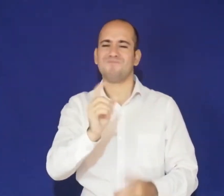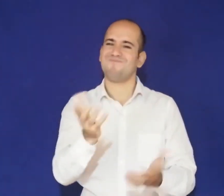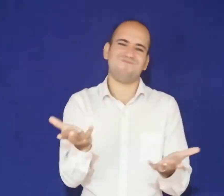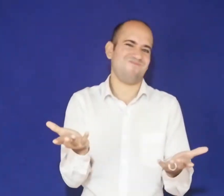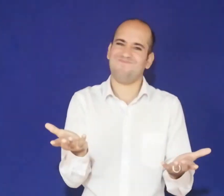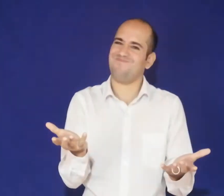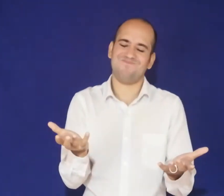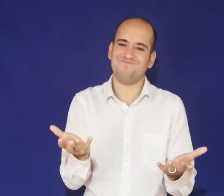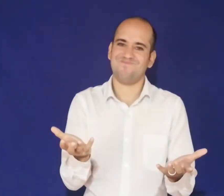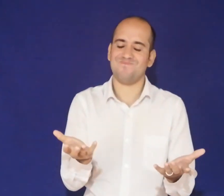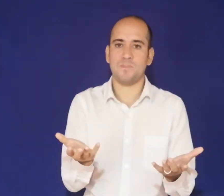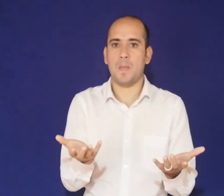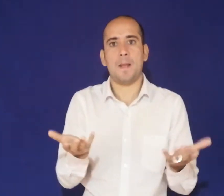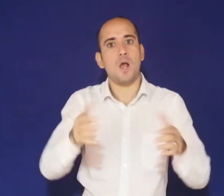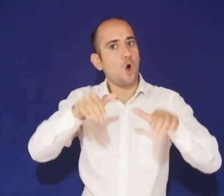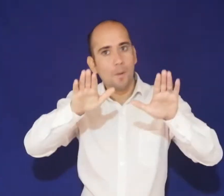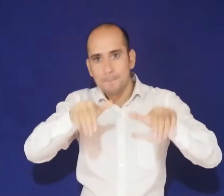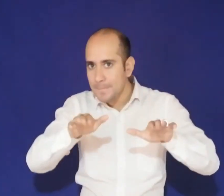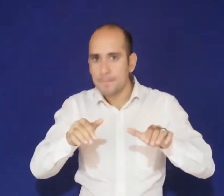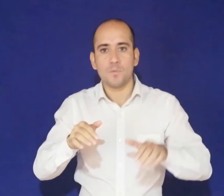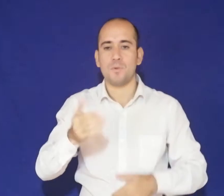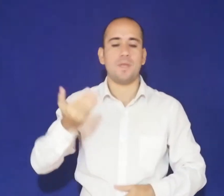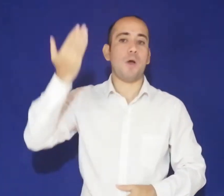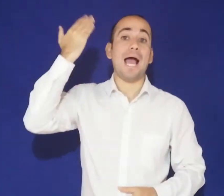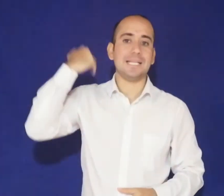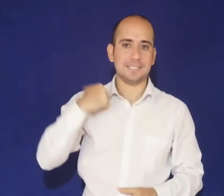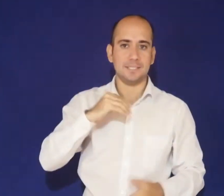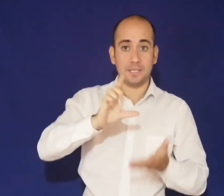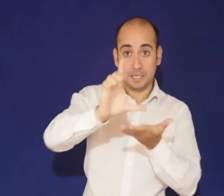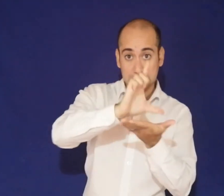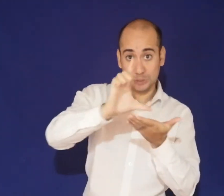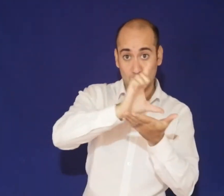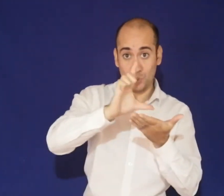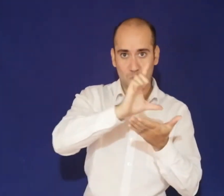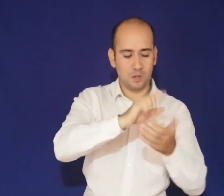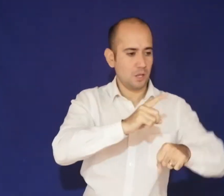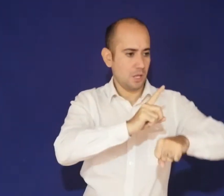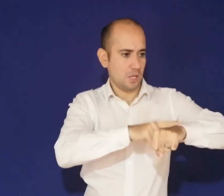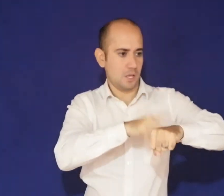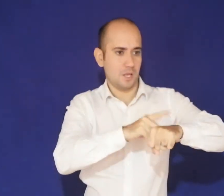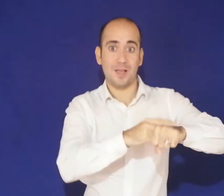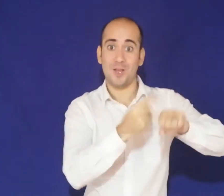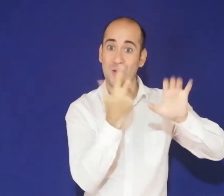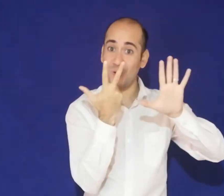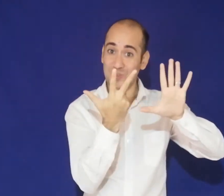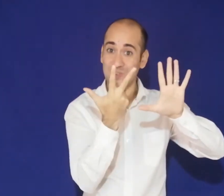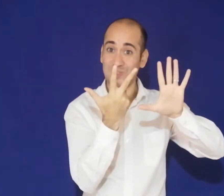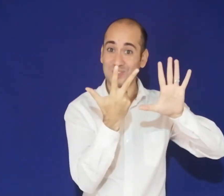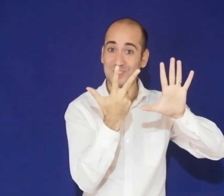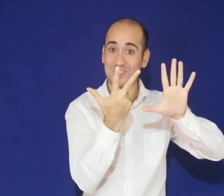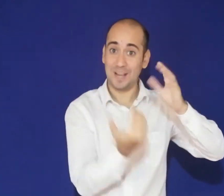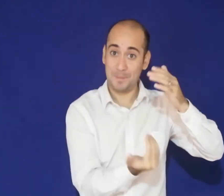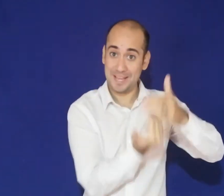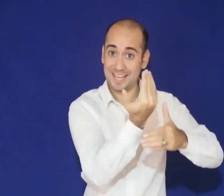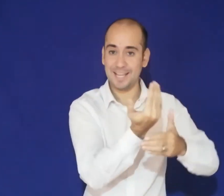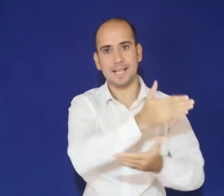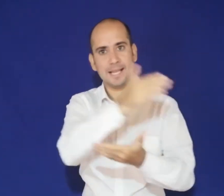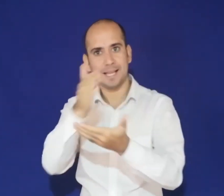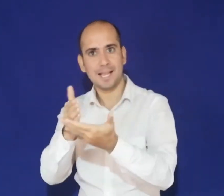ojalá, hacer la guía en el mismo horario del liceo. Antes yo liceo, entraba a la ocho, salía a la una. Ojalá, ahora, lo mismo,